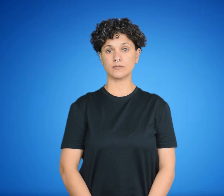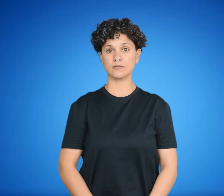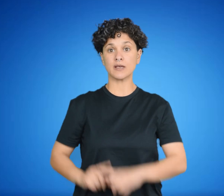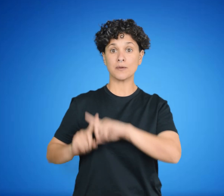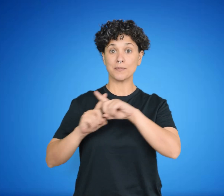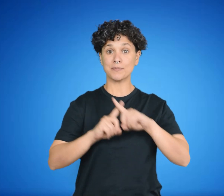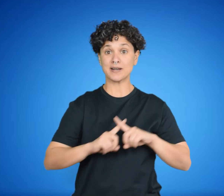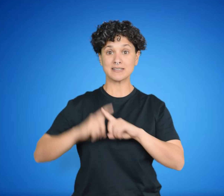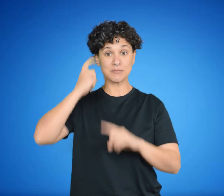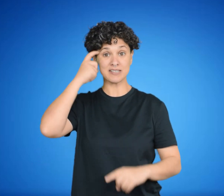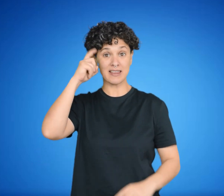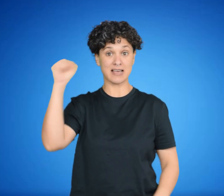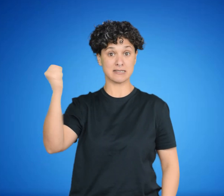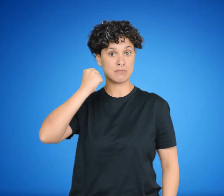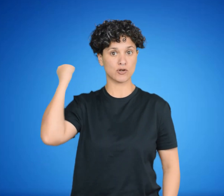Principales ideas del marxismo